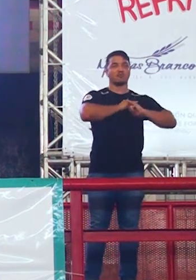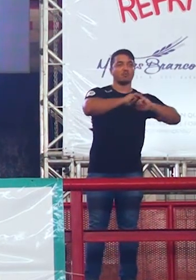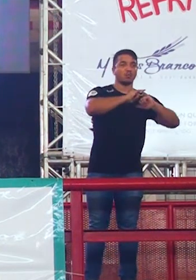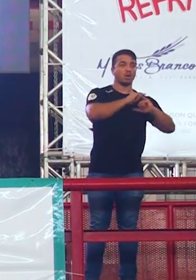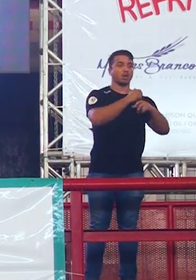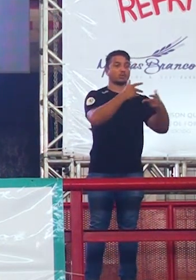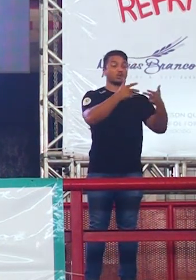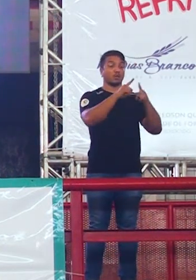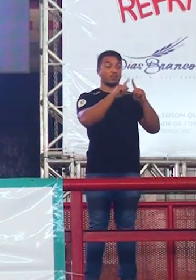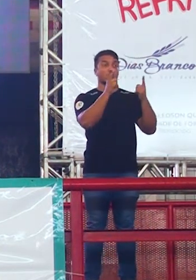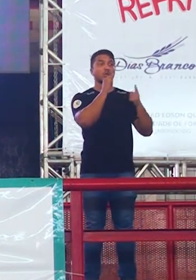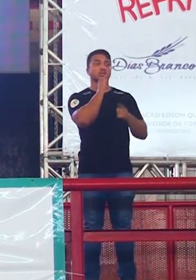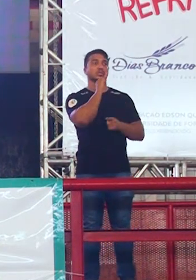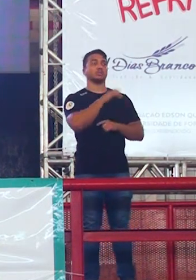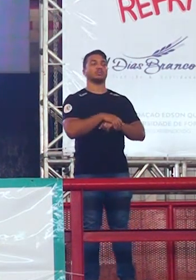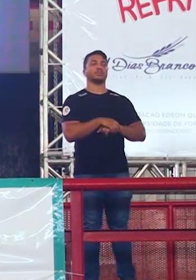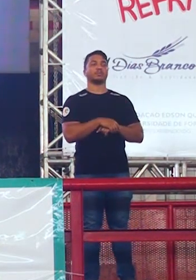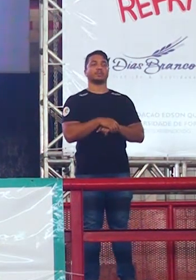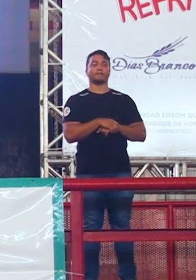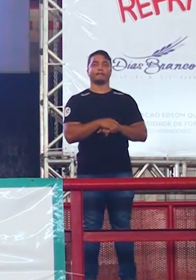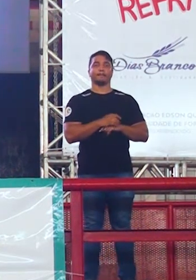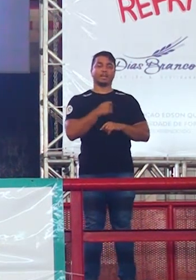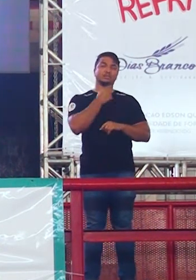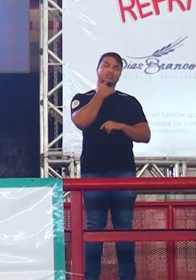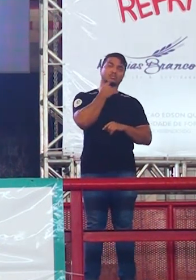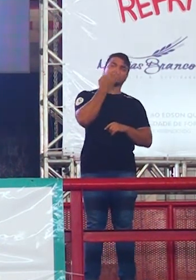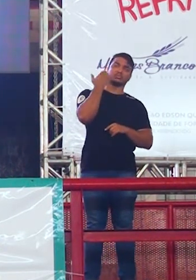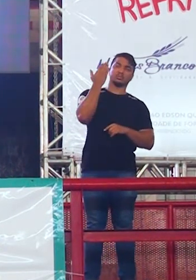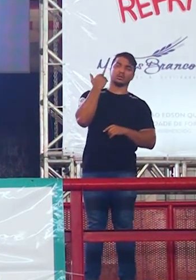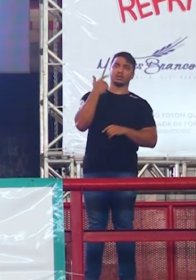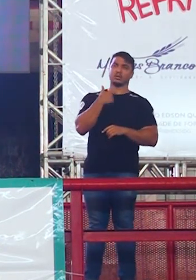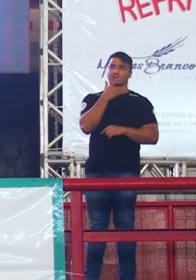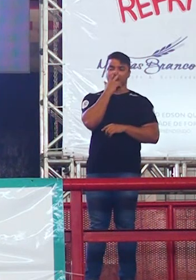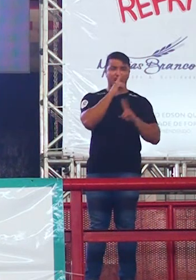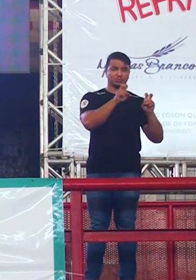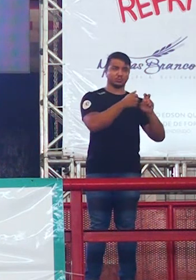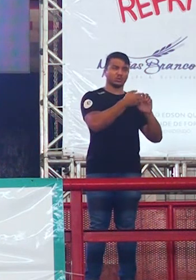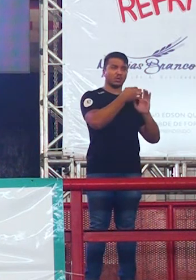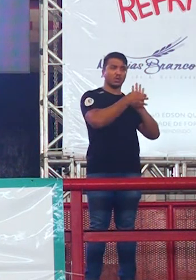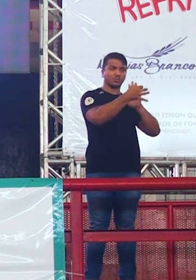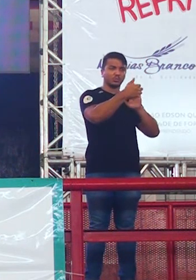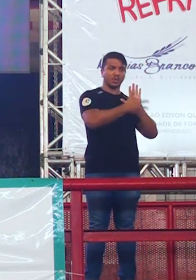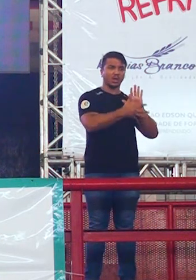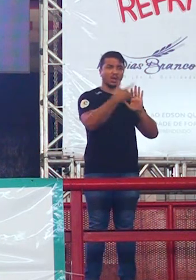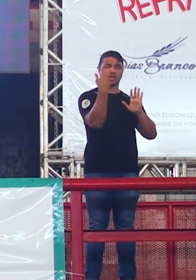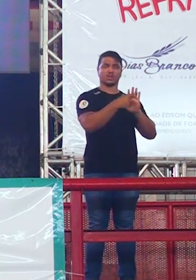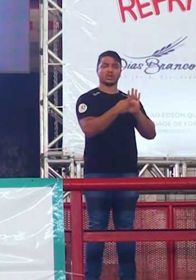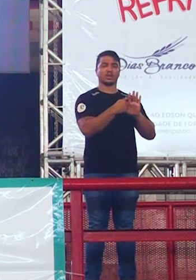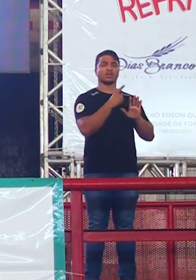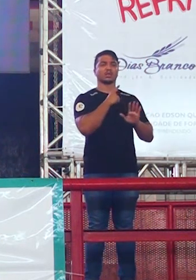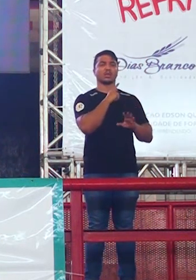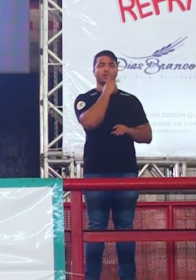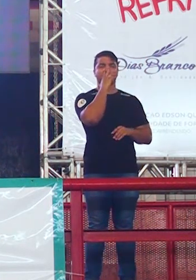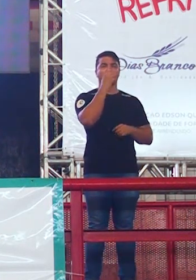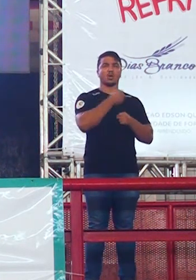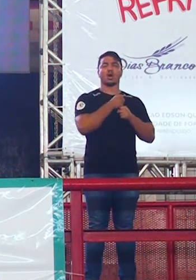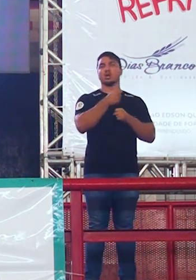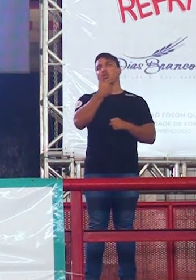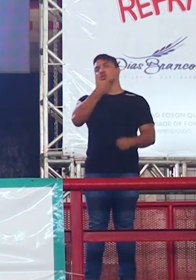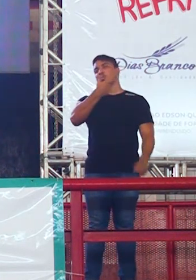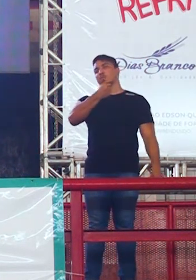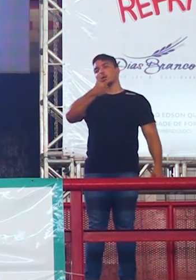Porque, se você for ver as últimas edições das dissertações que o Enem cobrou, em 2014